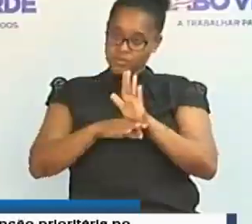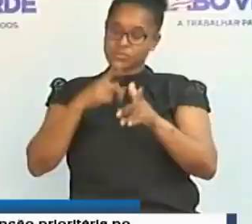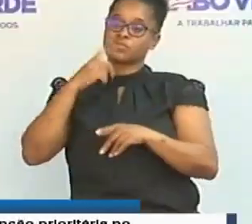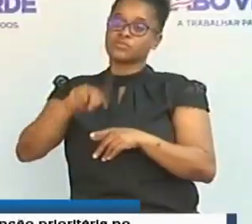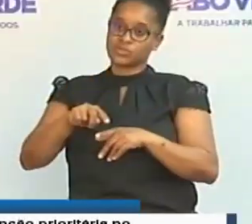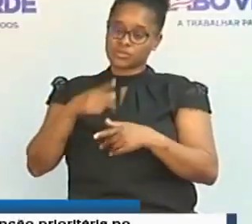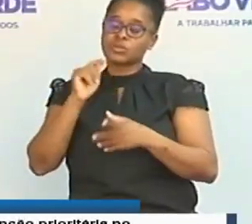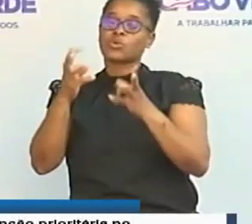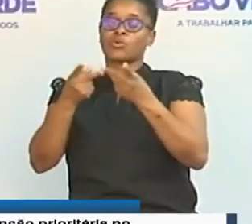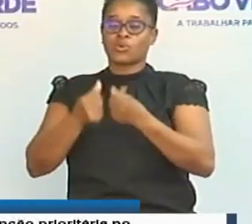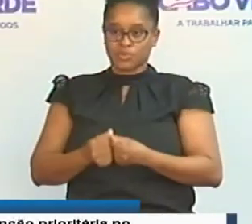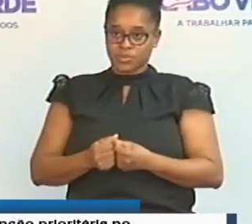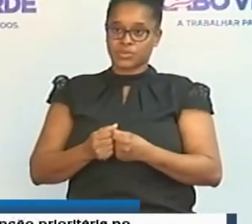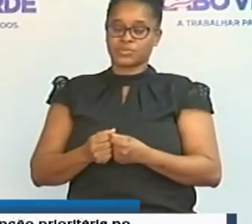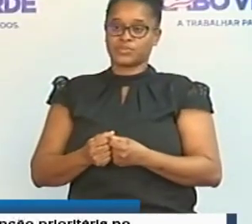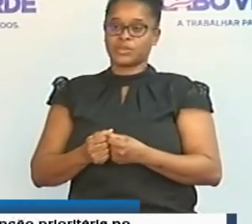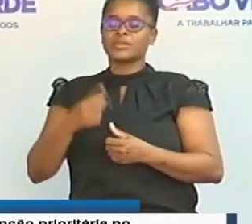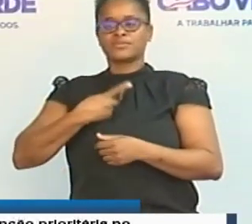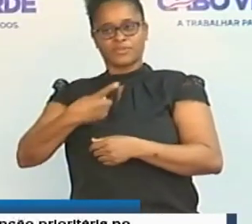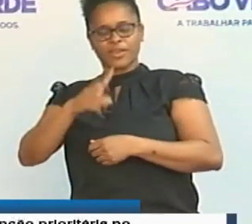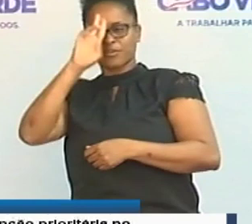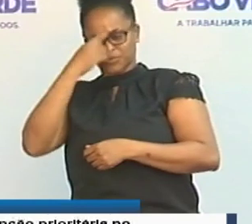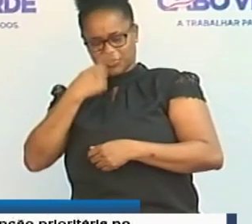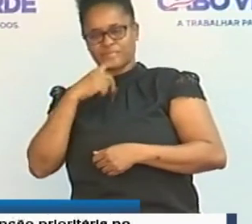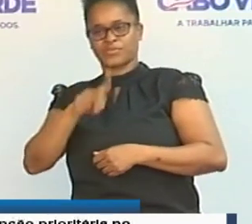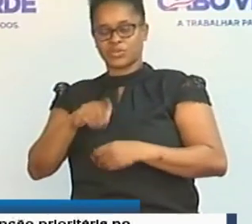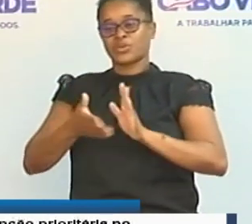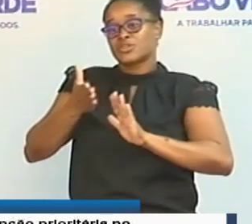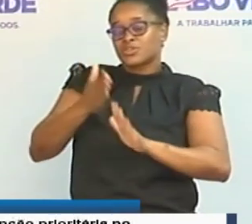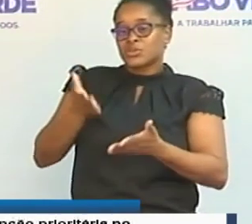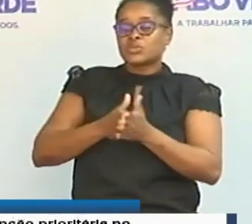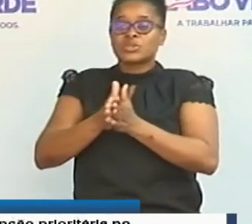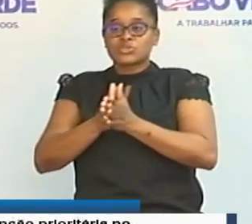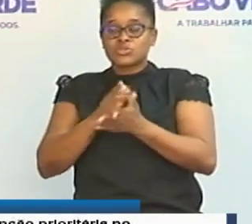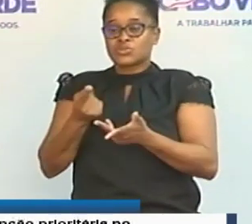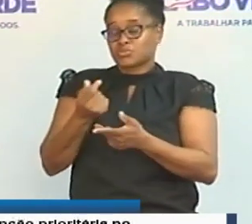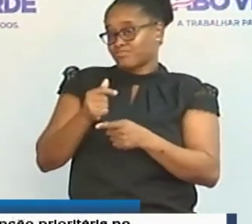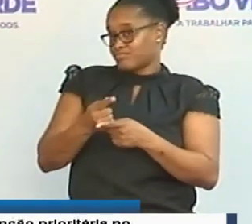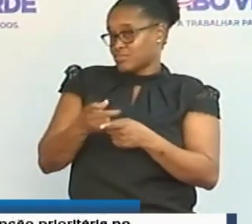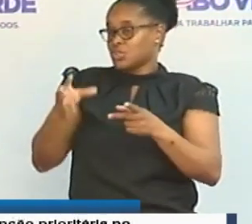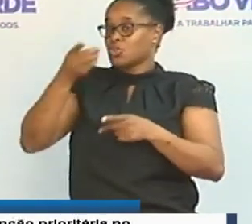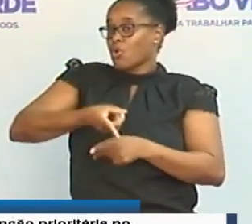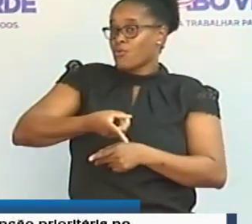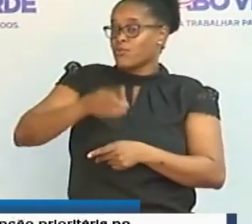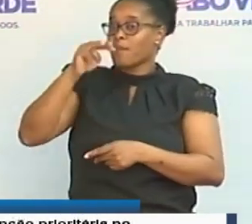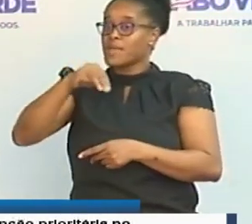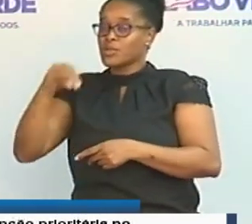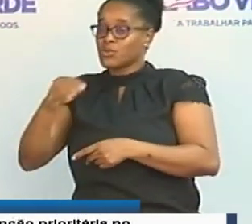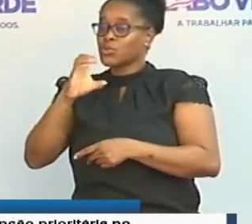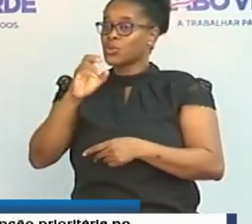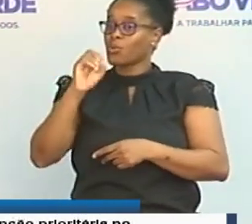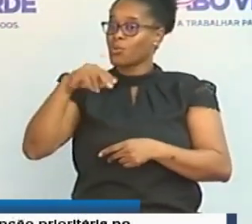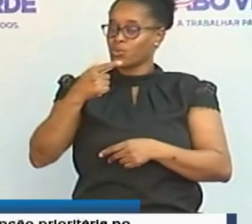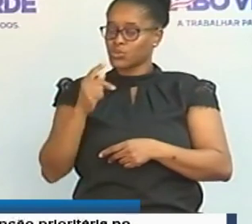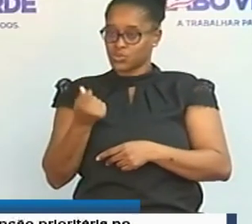retoma económica será reforçado, com a aceleração da utilização de uma linha de crédito de 9 milhões de